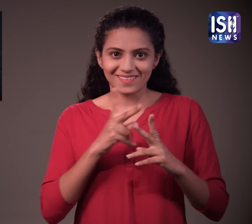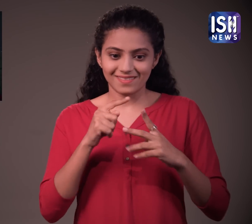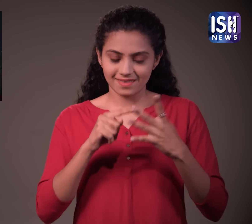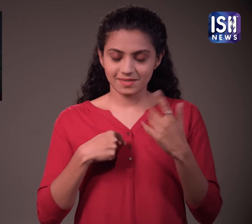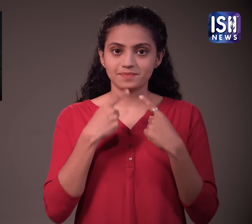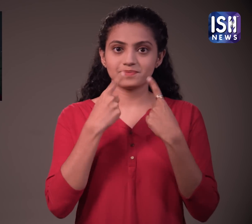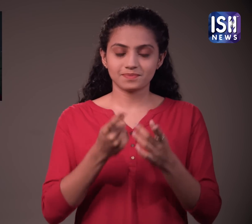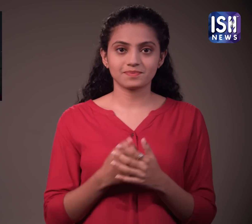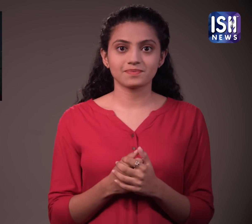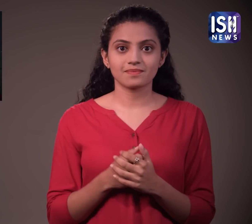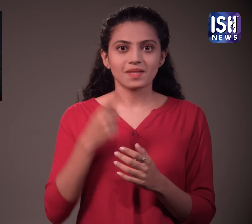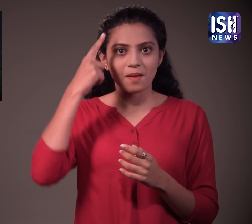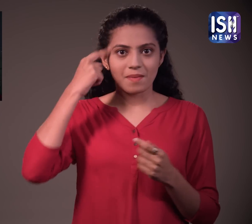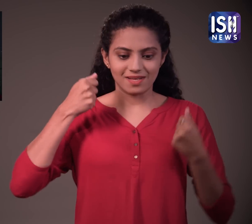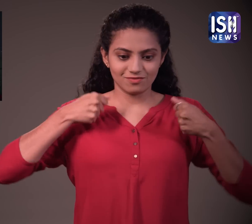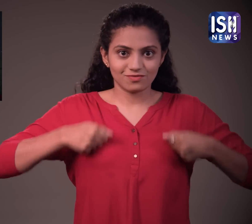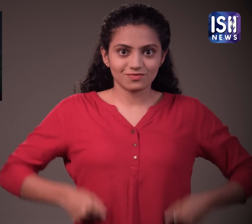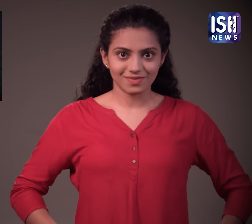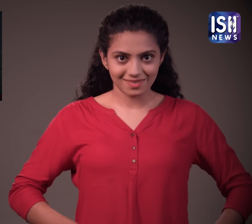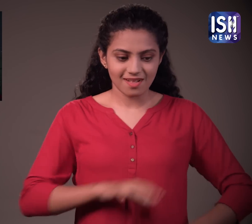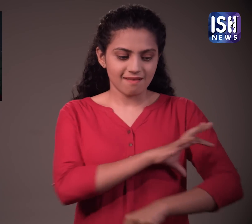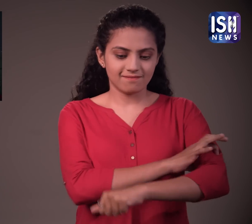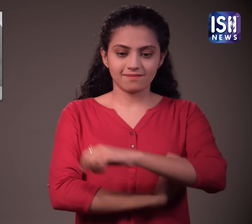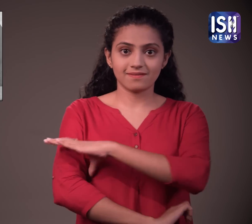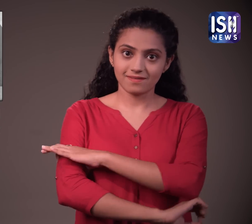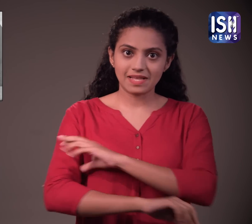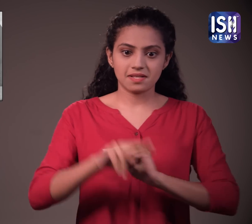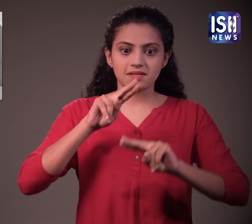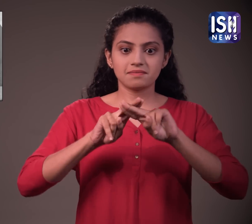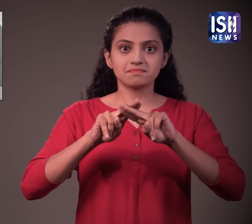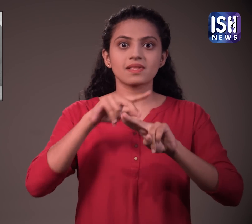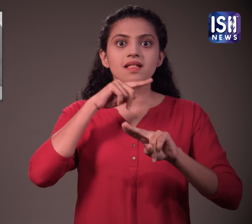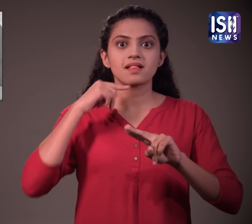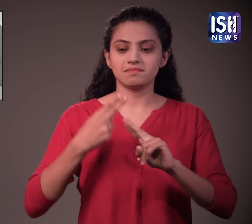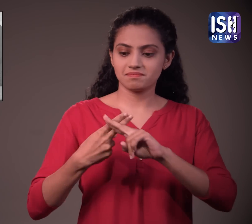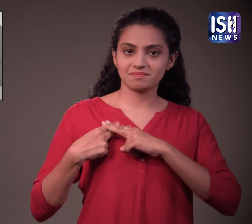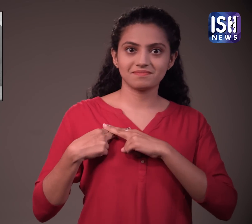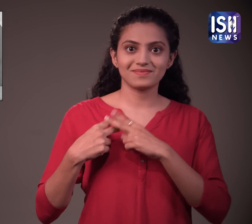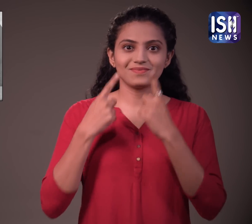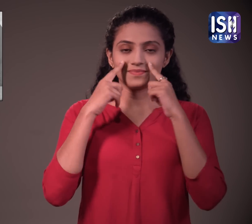बताऊंगी। रेड क्रॉस वाली इस सिगनेचर टीशर्ट की कीमत आपको कितनी लगती